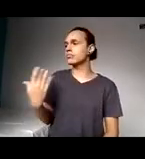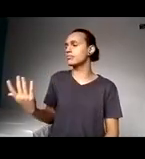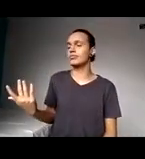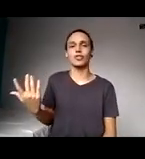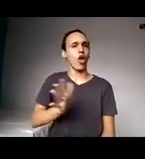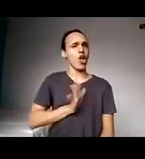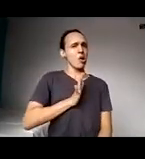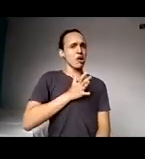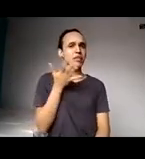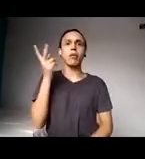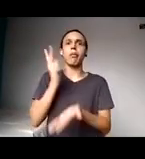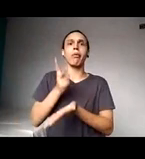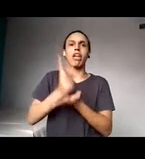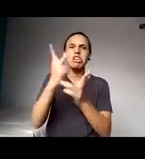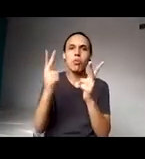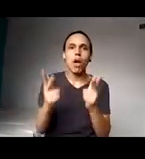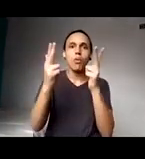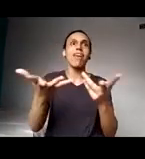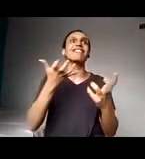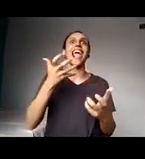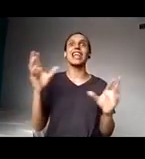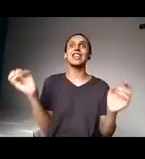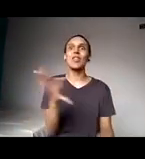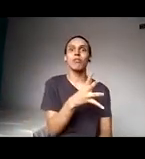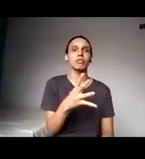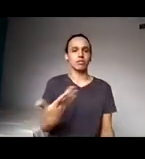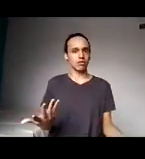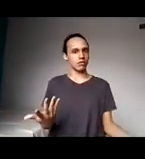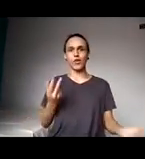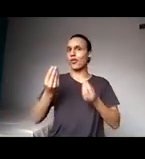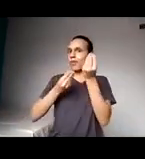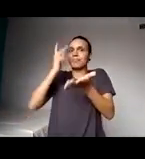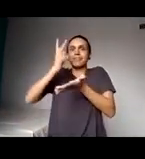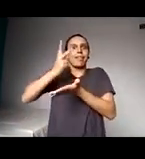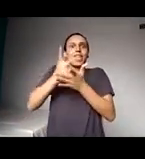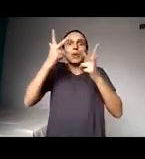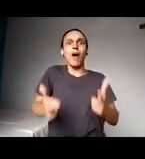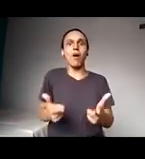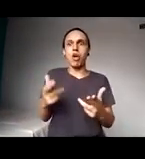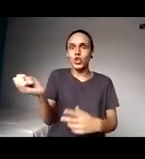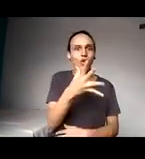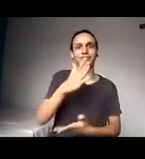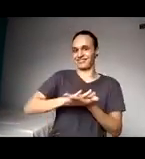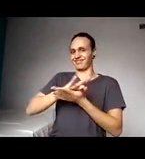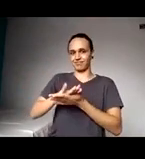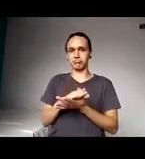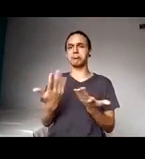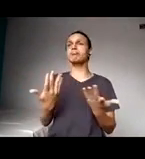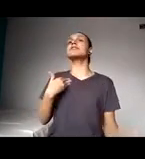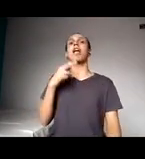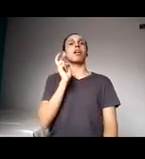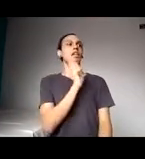esperar resultados diferentes. Eu vejo muitas pessoas na mesma